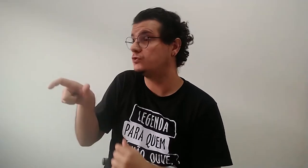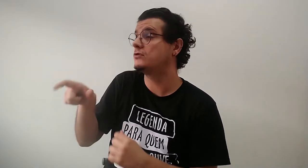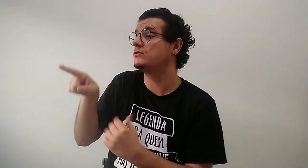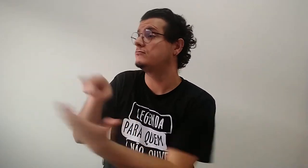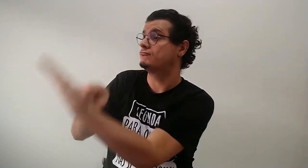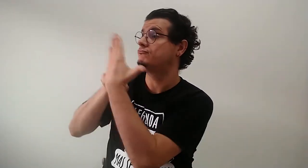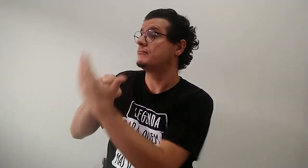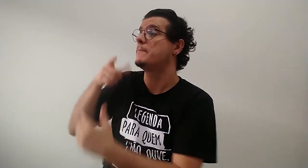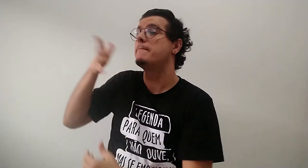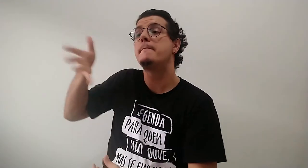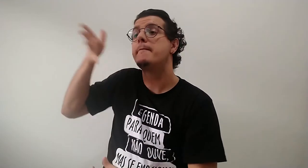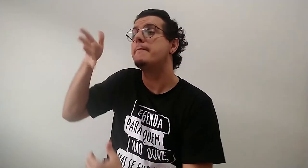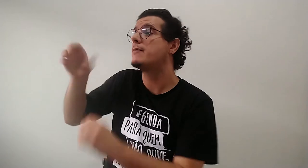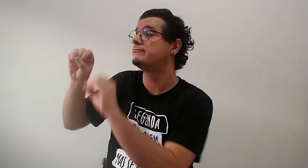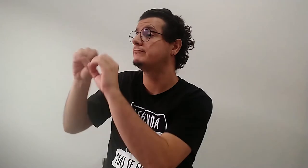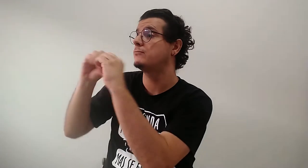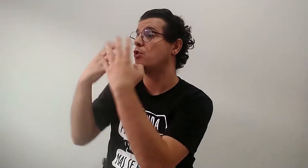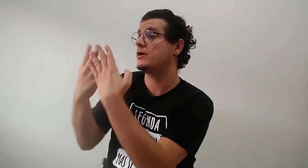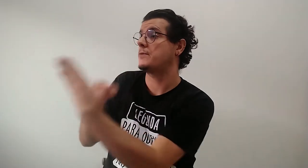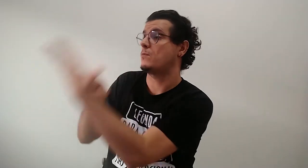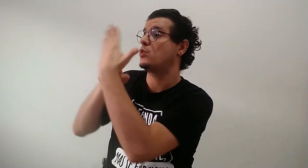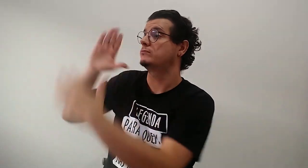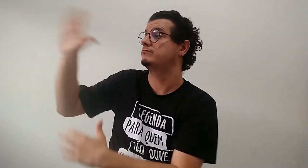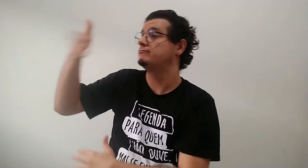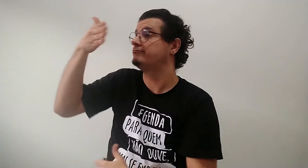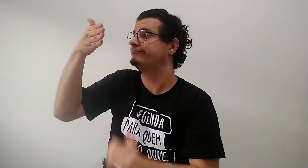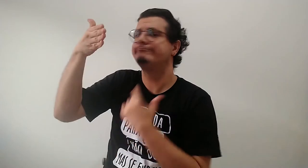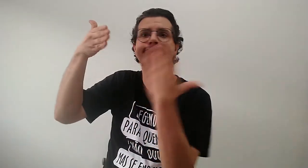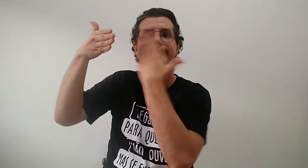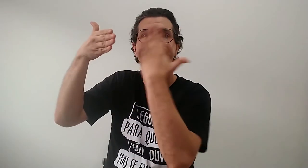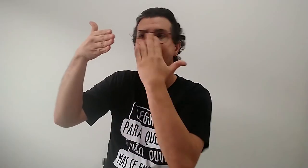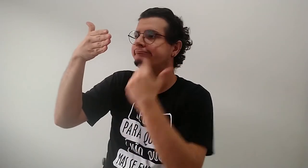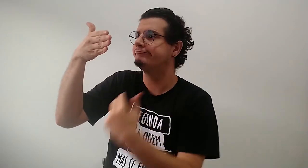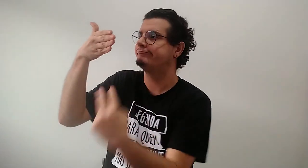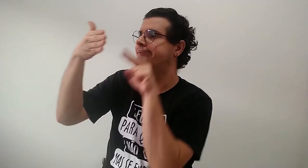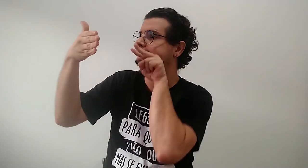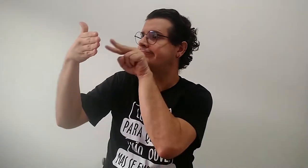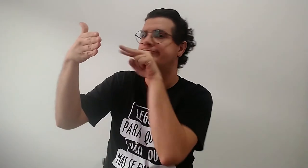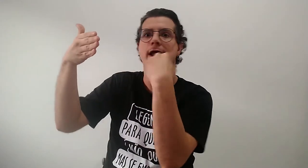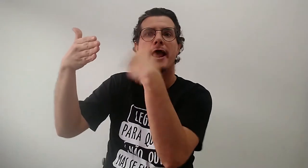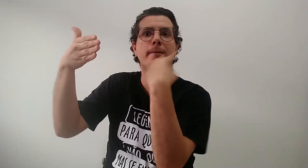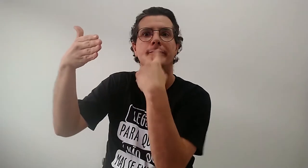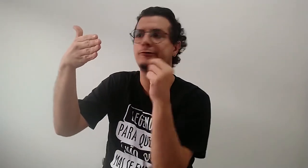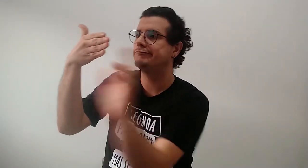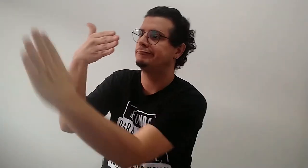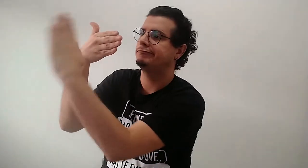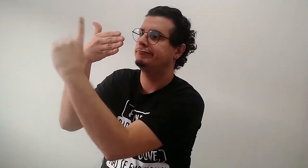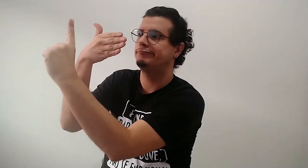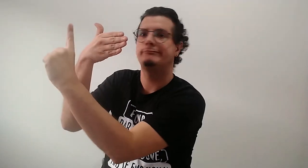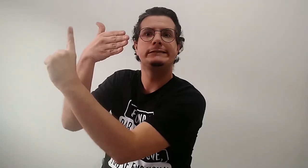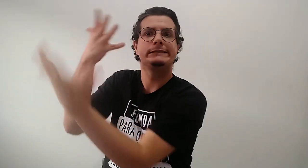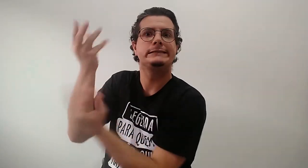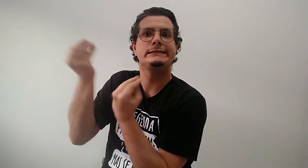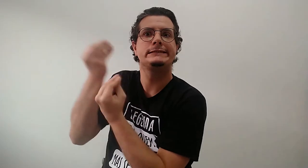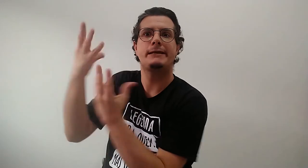utilizar aparelhos externos além do que está transmitindo a imagem principal Exemplos celulares